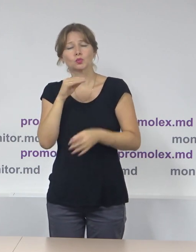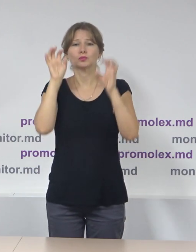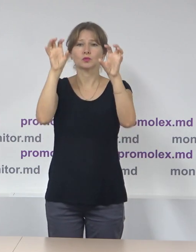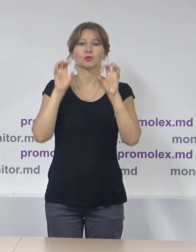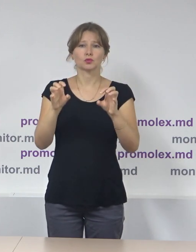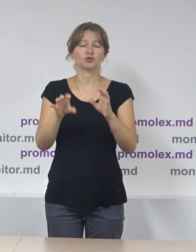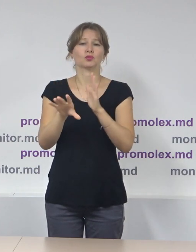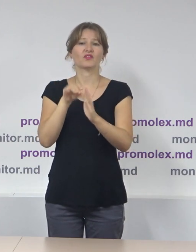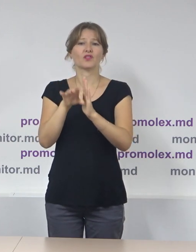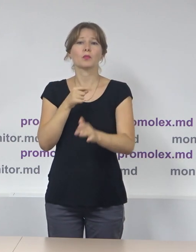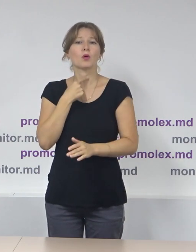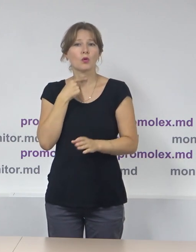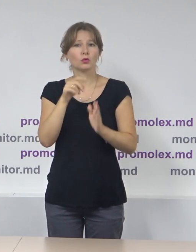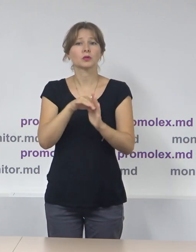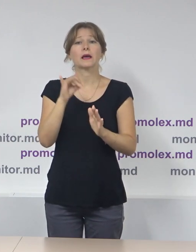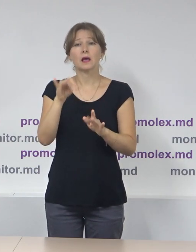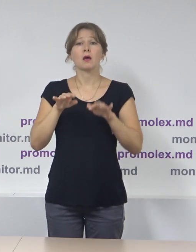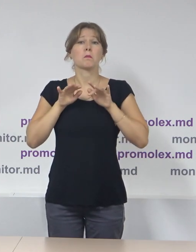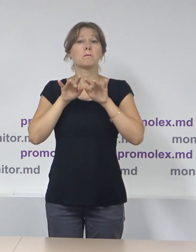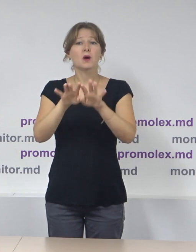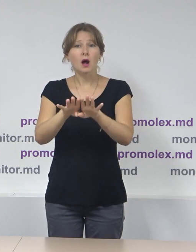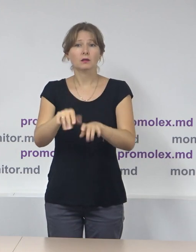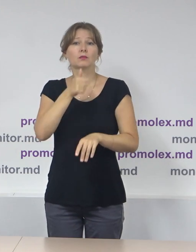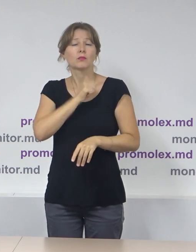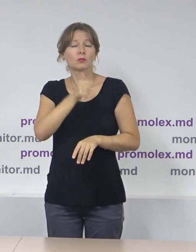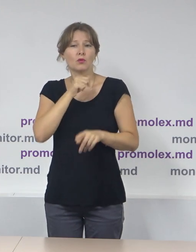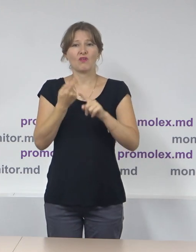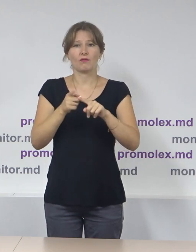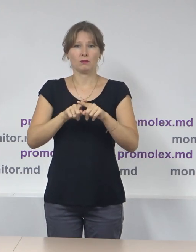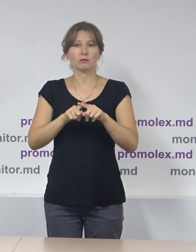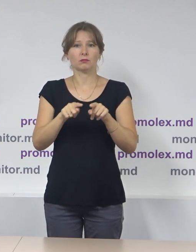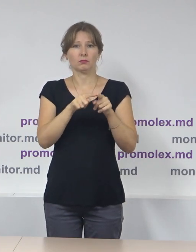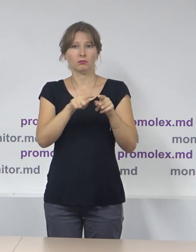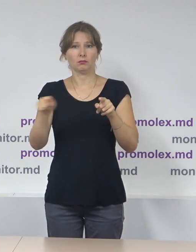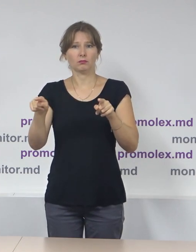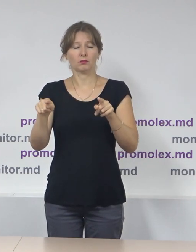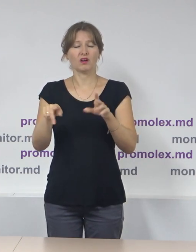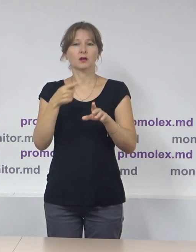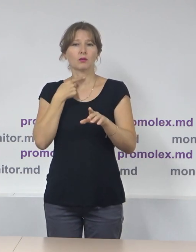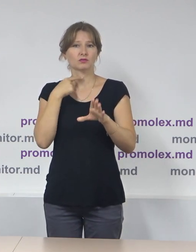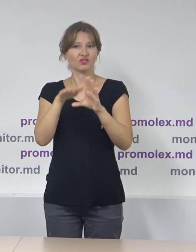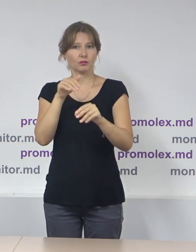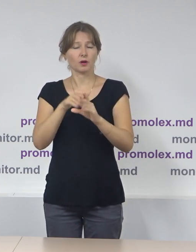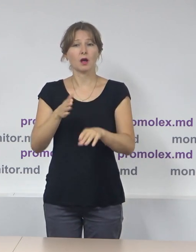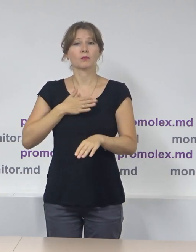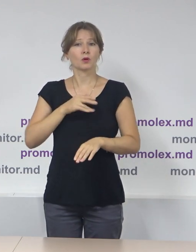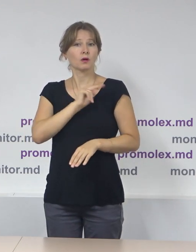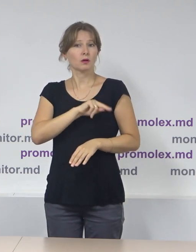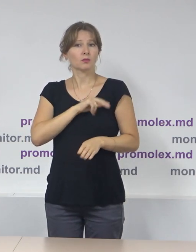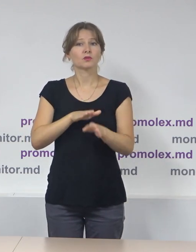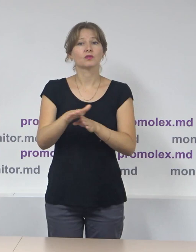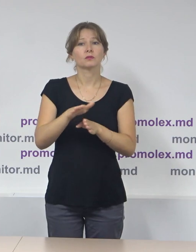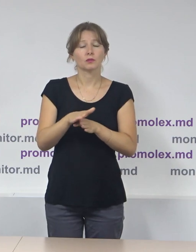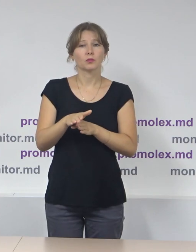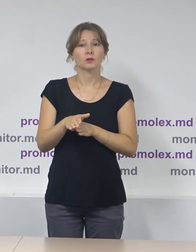electorale și conexe, precum și a practicilor în acest domeniu. Metodologia noastră de observare se